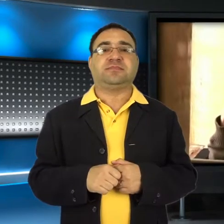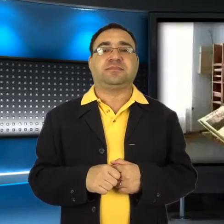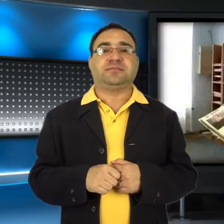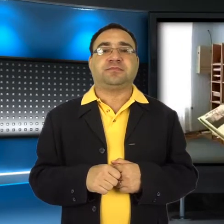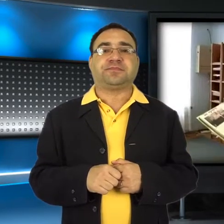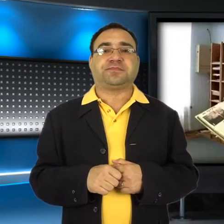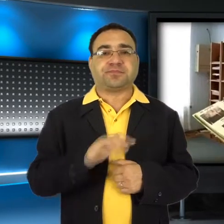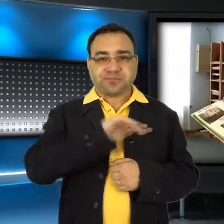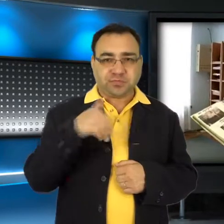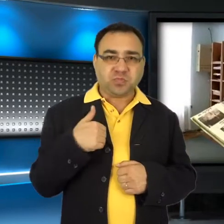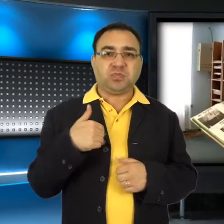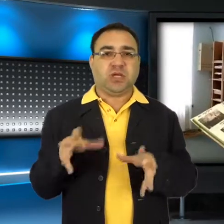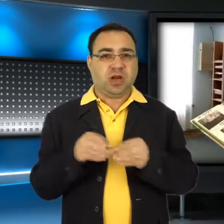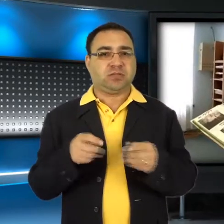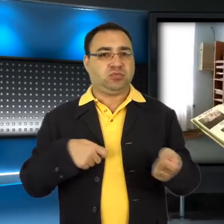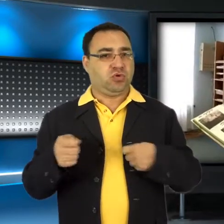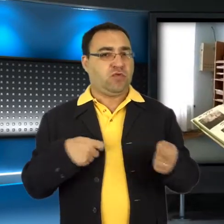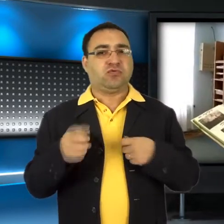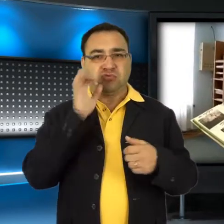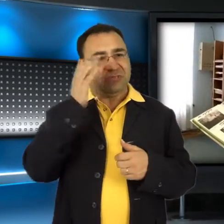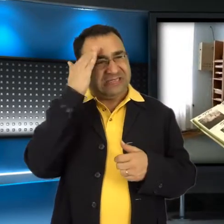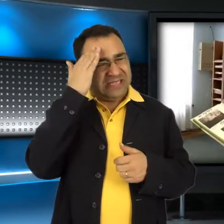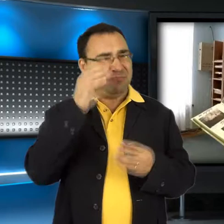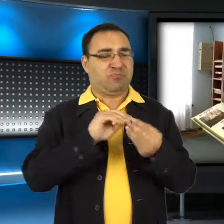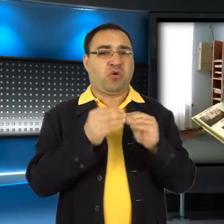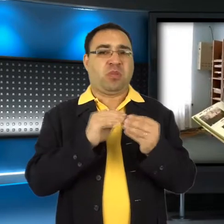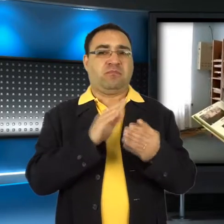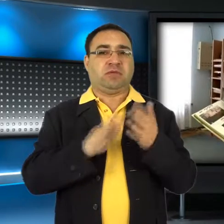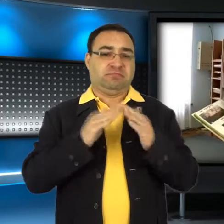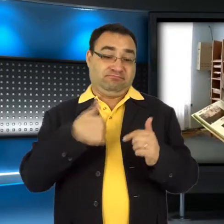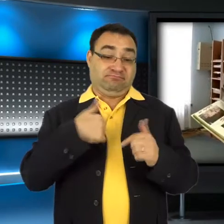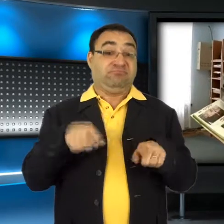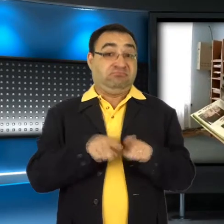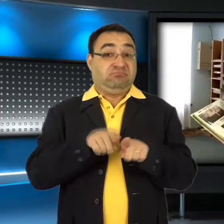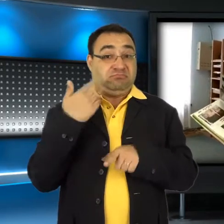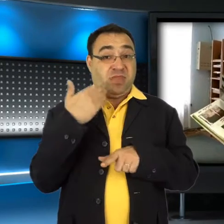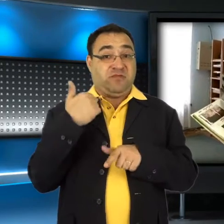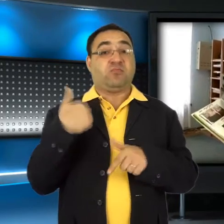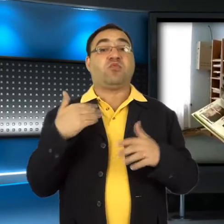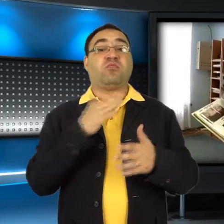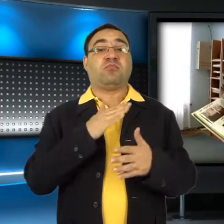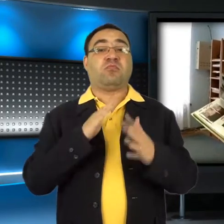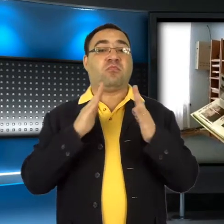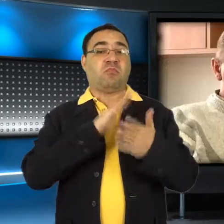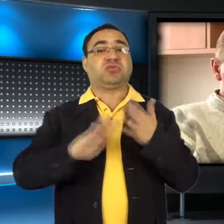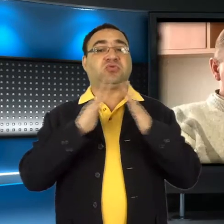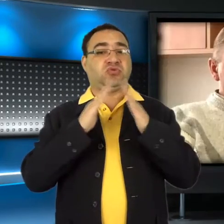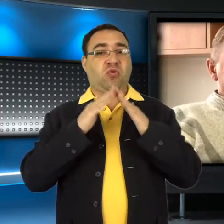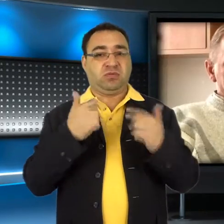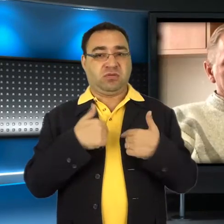problem. My z kierownikiem akurat bardzo dobrze znamy ten problem, bo my również wywodzimy się z bezdomności.